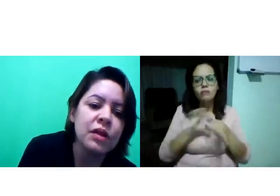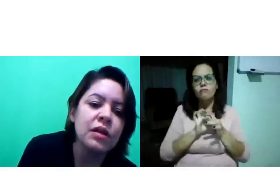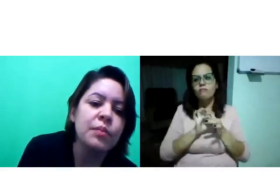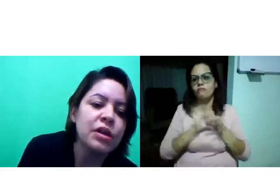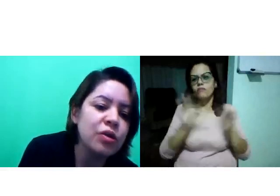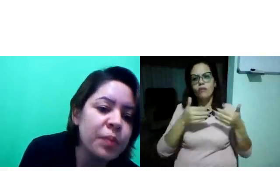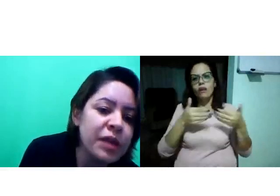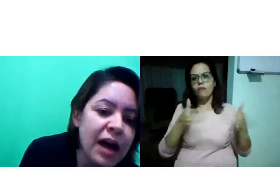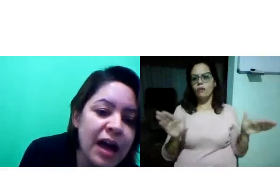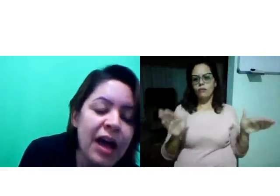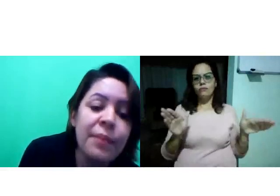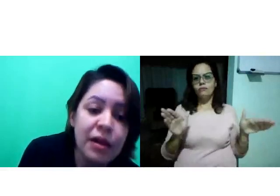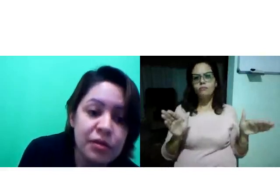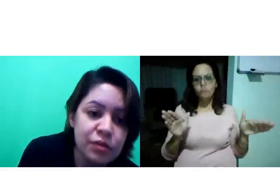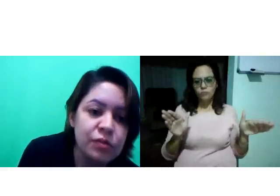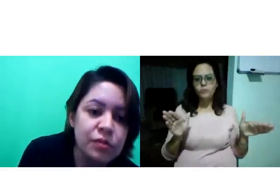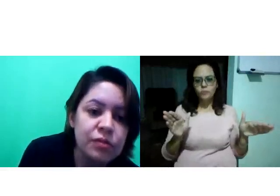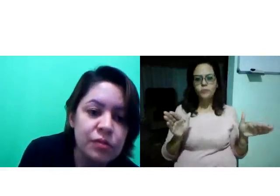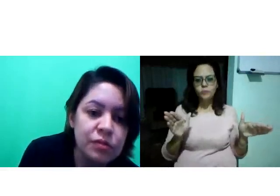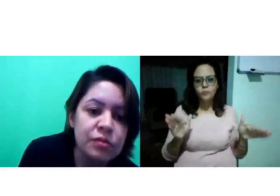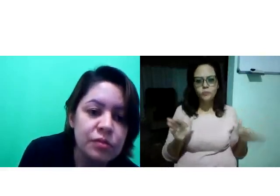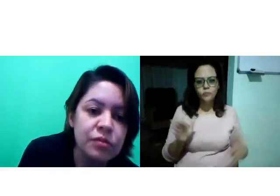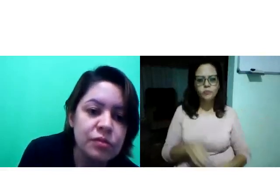Podem copiar. É aberto.